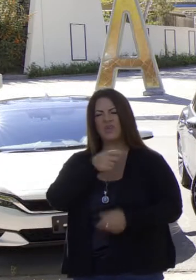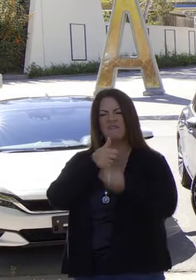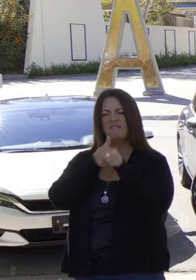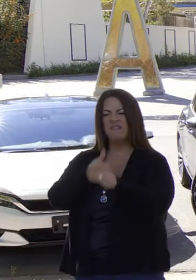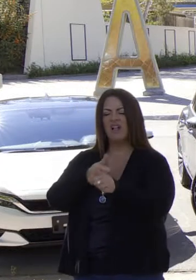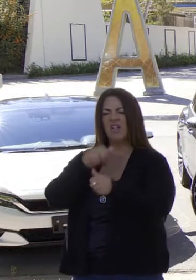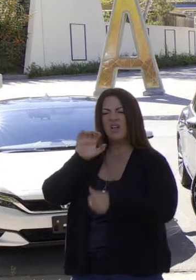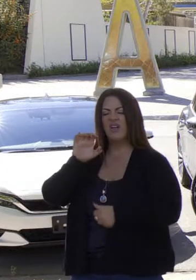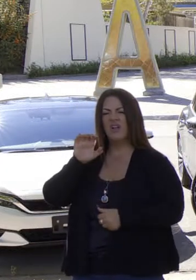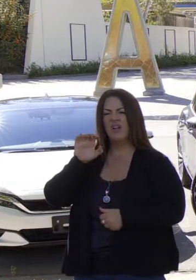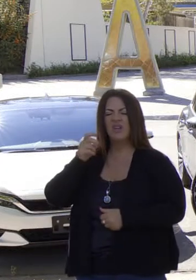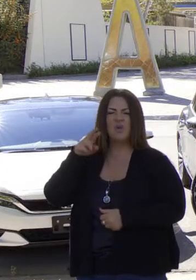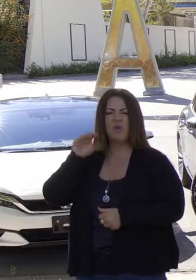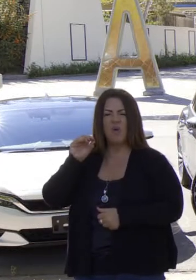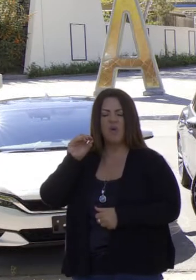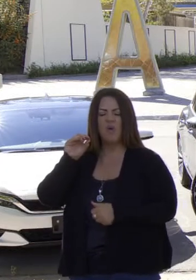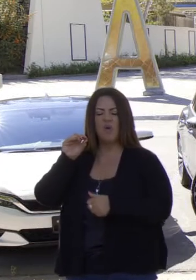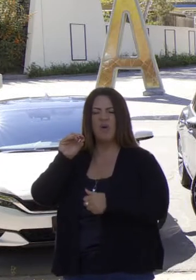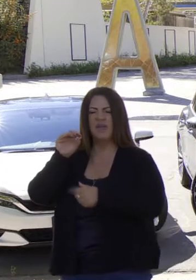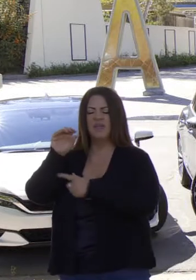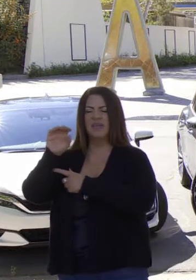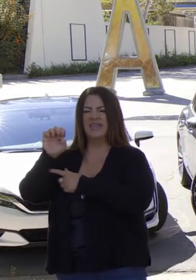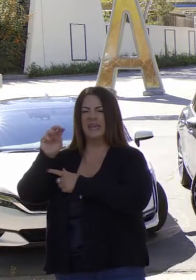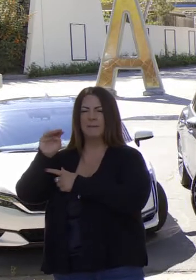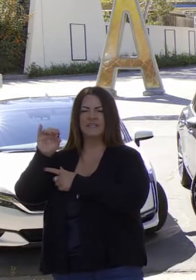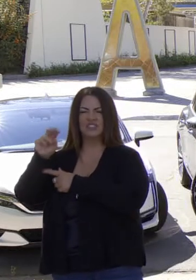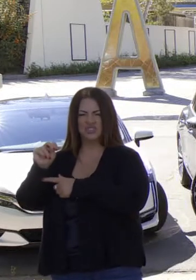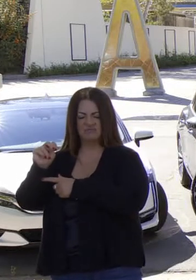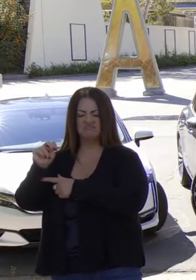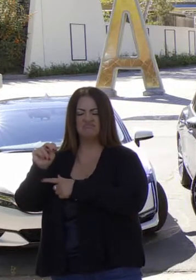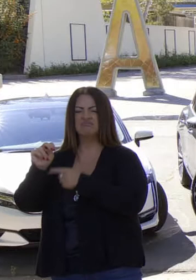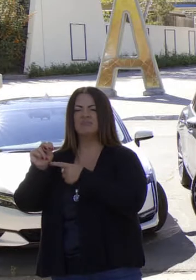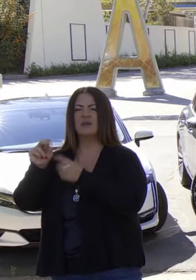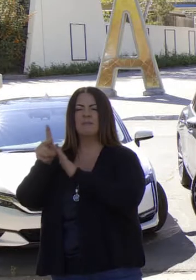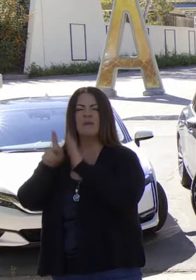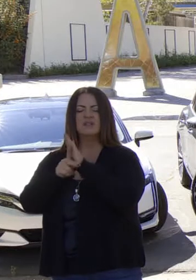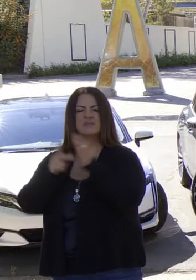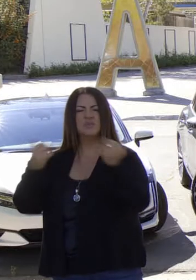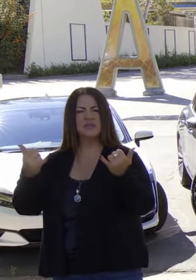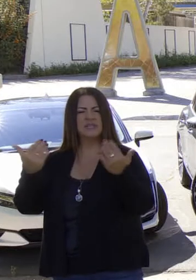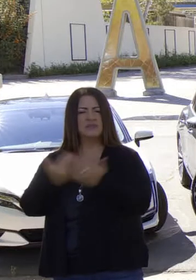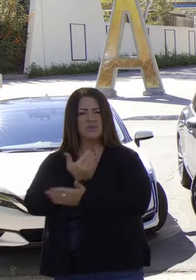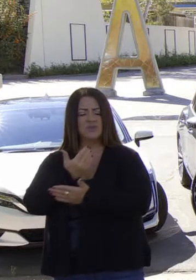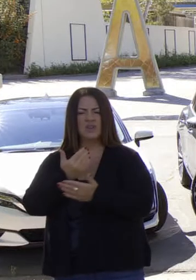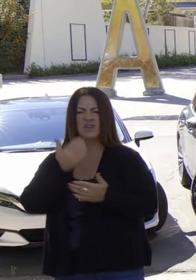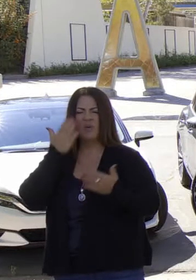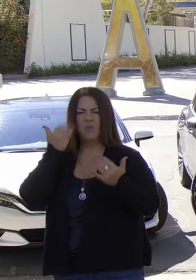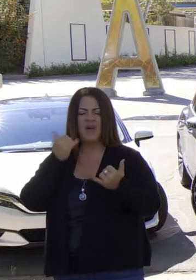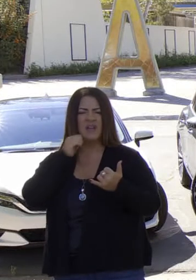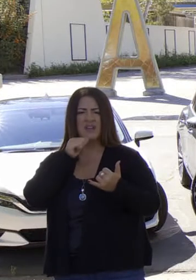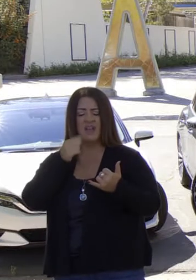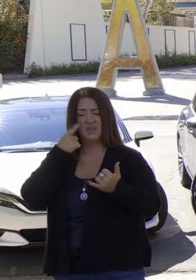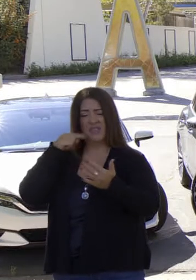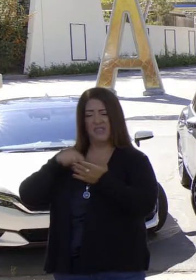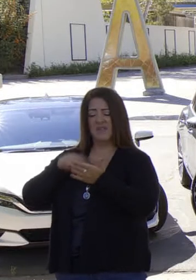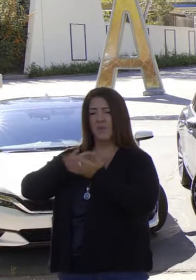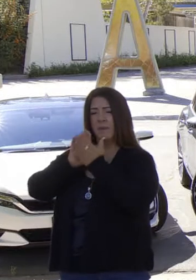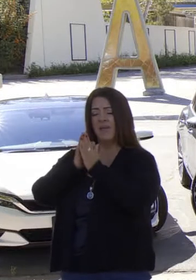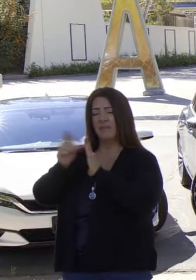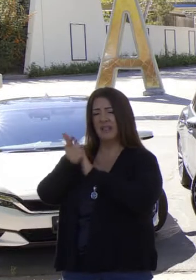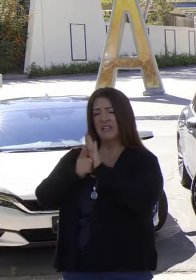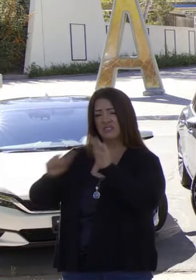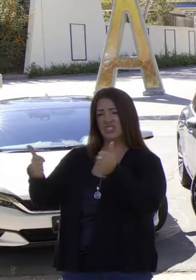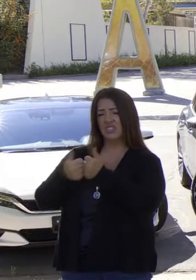usted está buscando esto a través de la política de emisiones cero por un